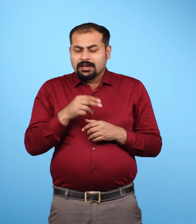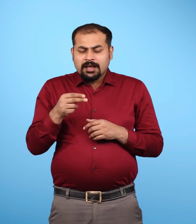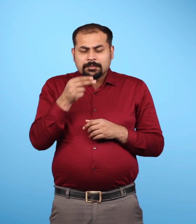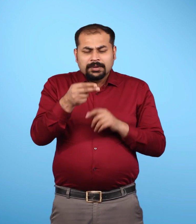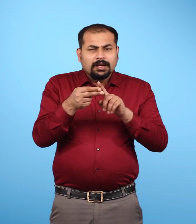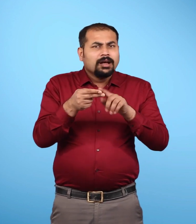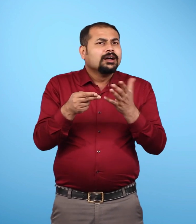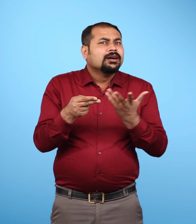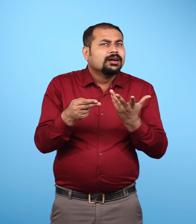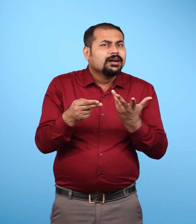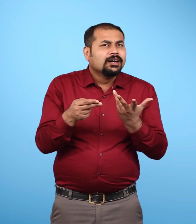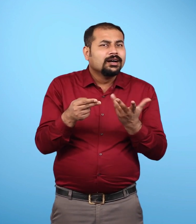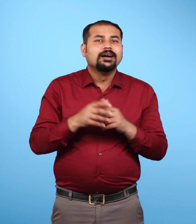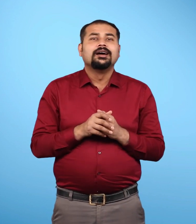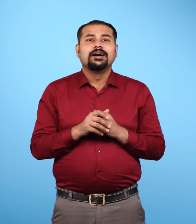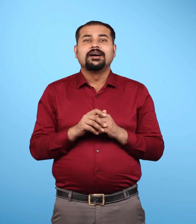जिसका नाम किसी देश के नाम पर